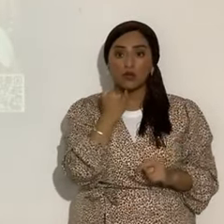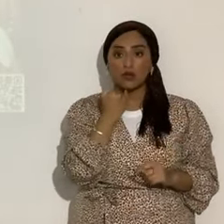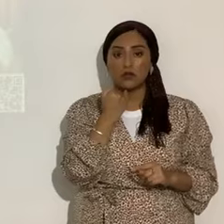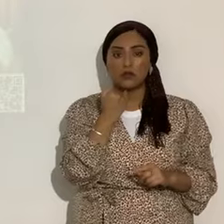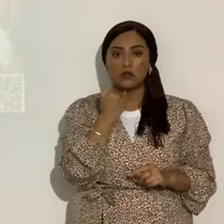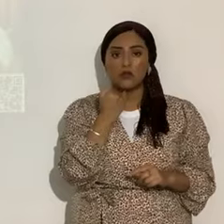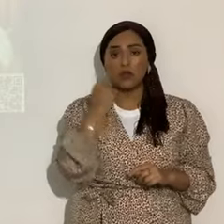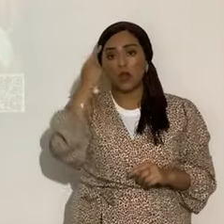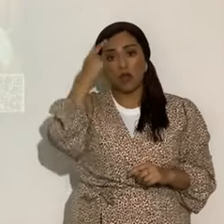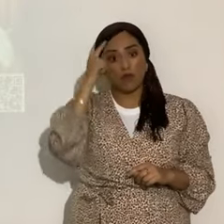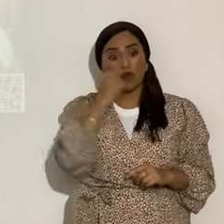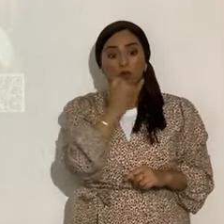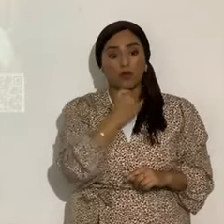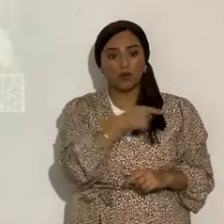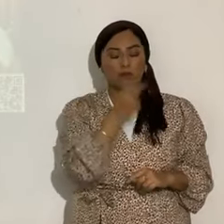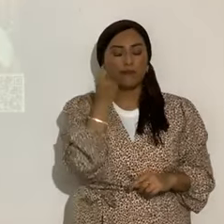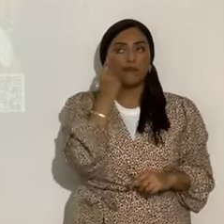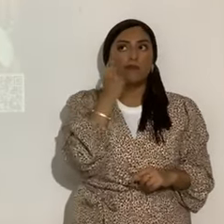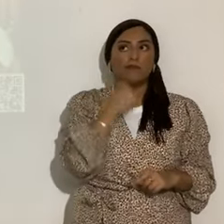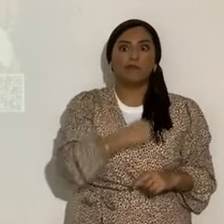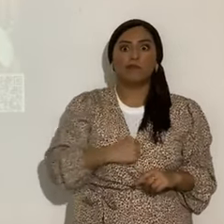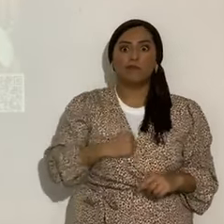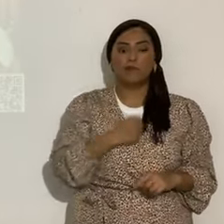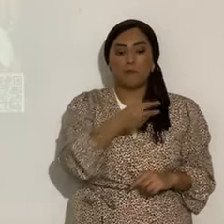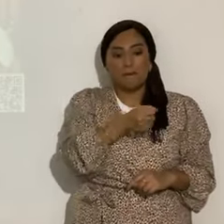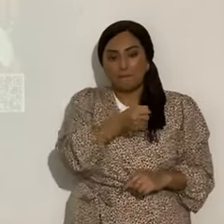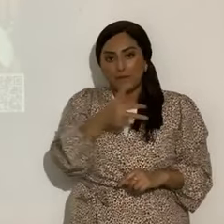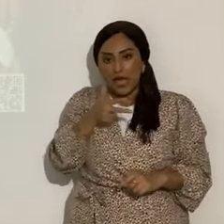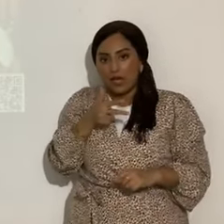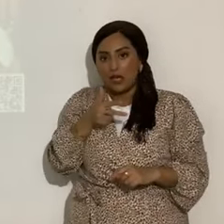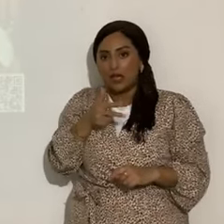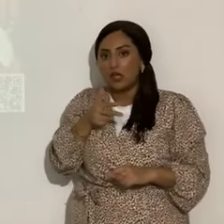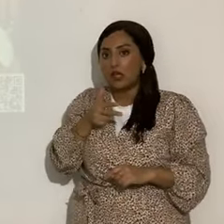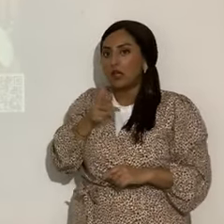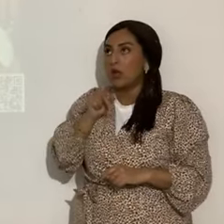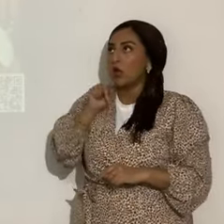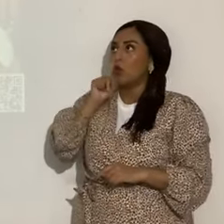para que se arrepienta y se vuelvan a Yahshua. ¿A Yahweh? ¿Quién es Yahshua?